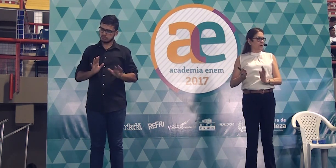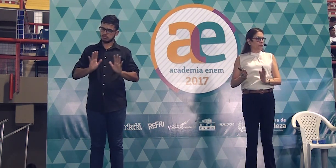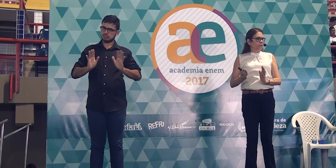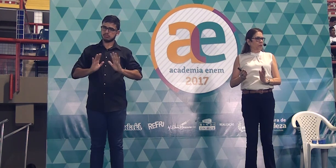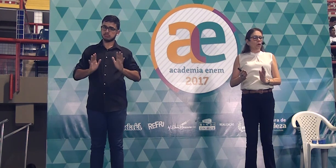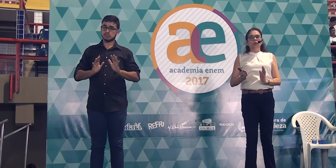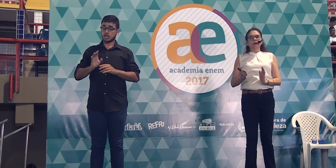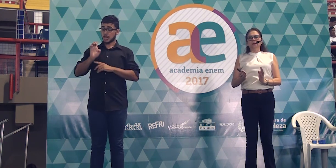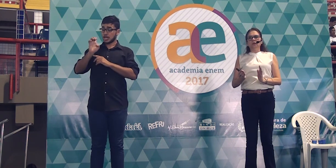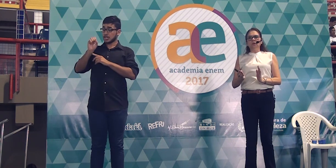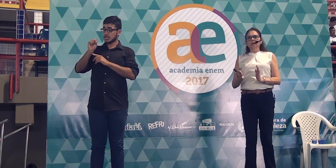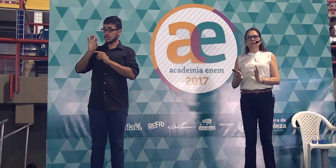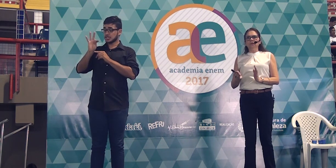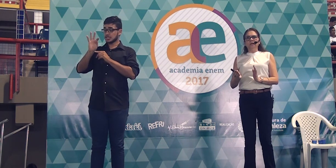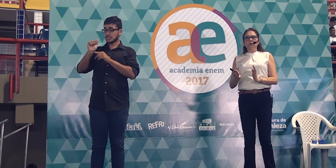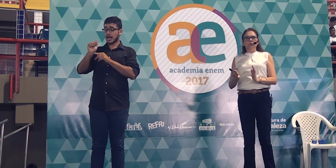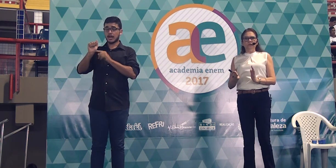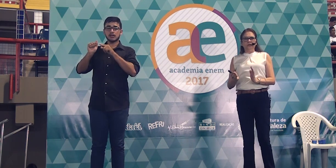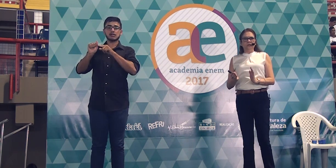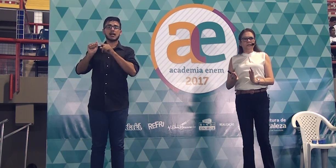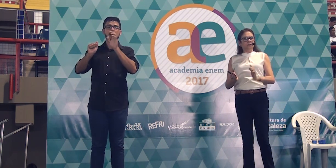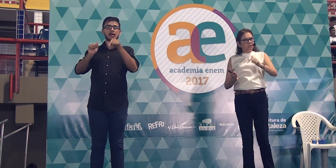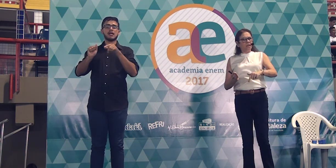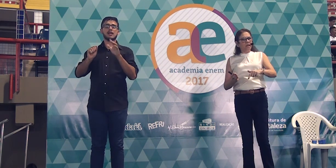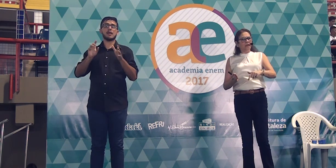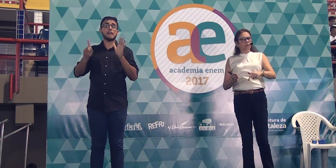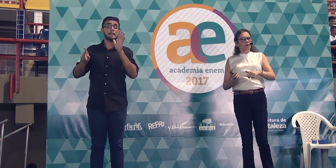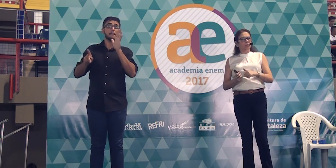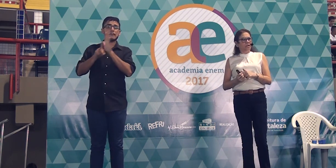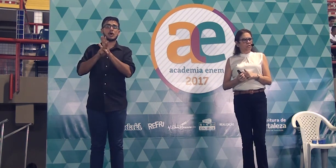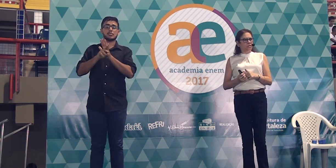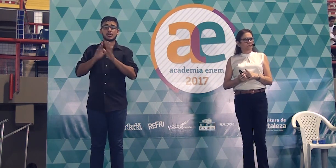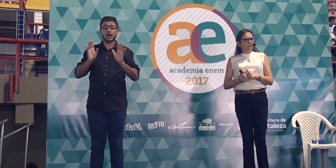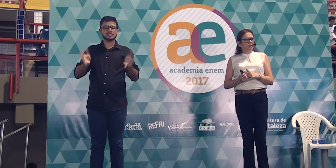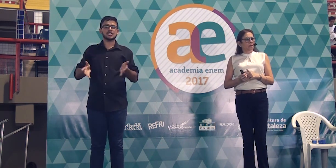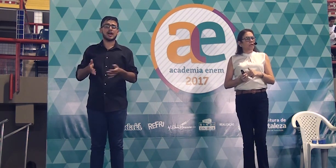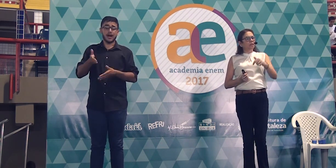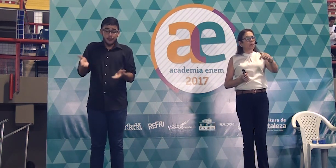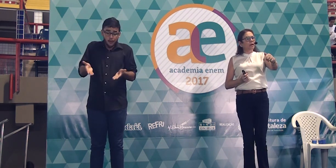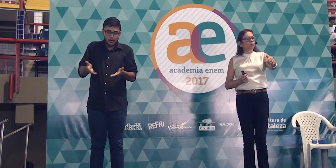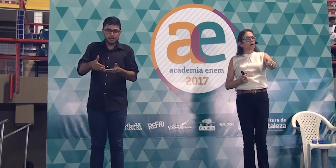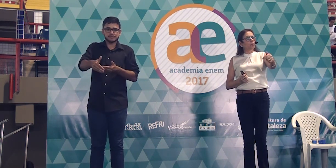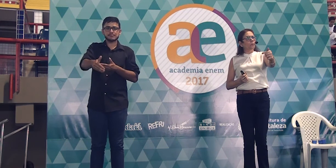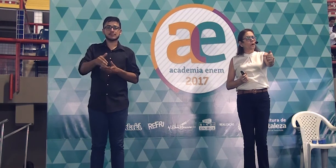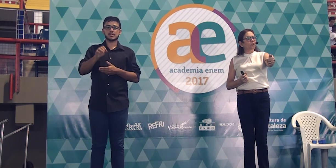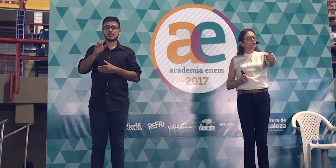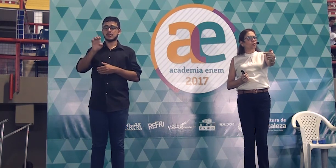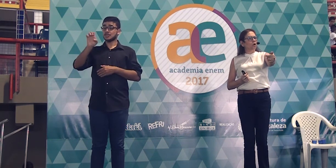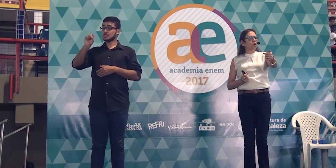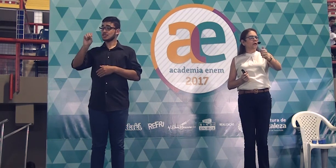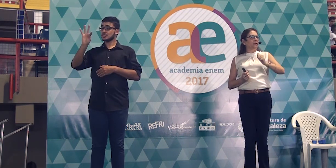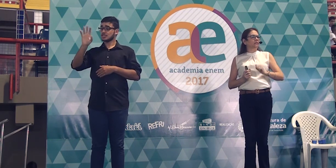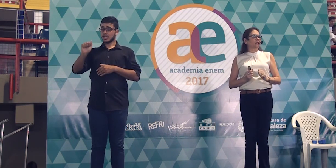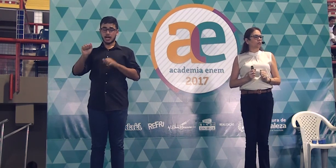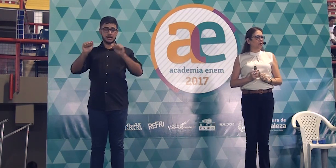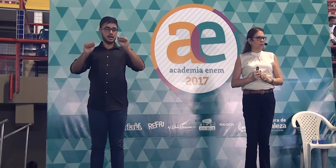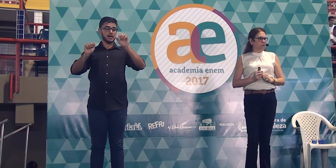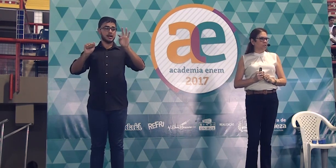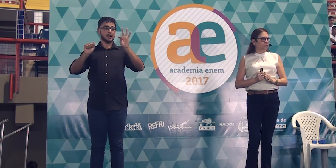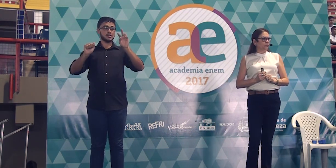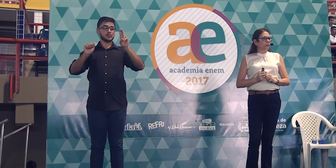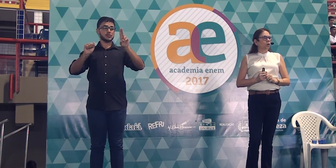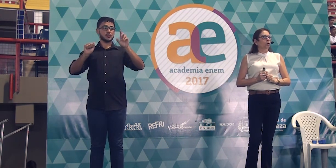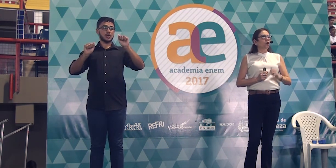está, o leitor não tem dúvidas de que é atualmente. Então, eu não posso colocar esse